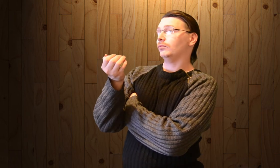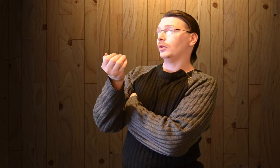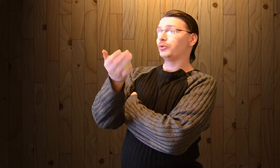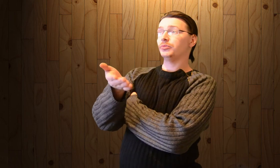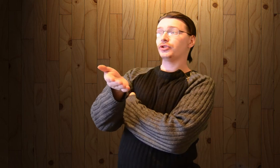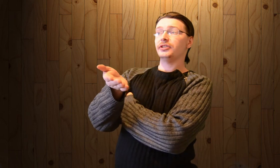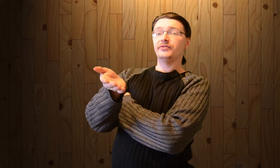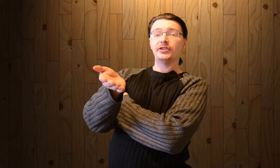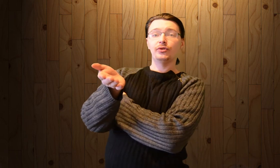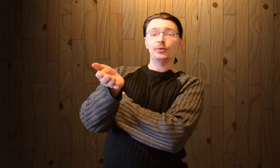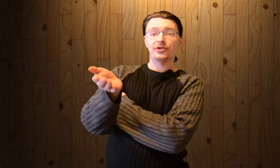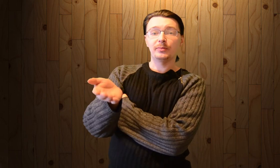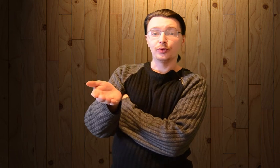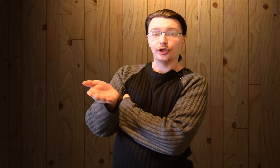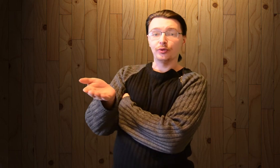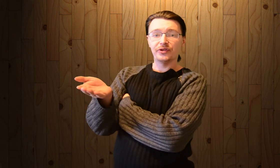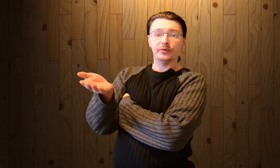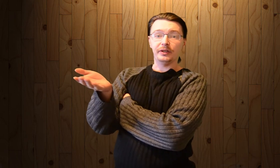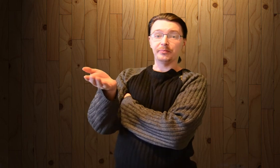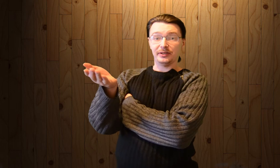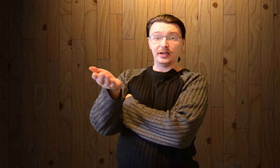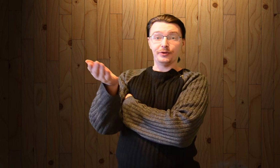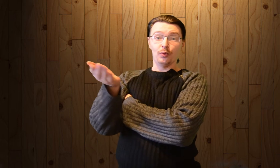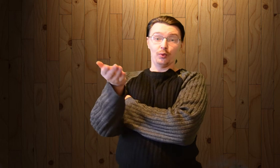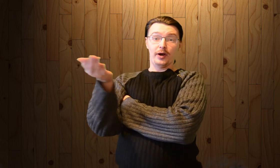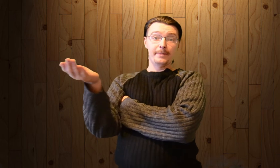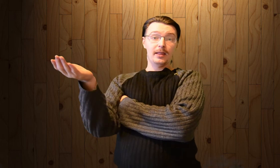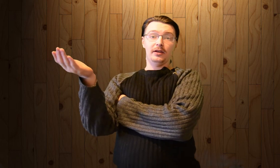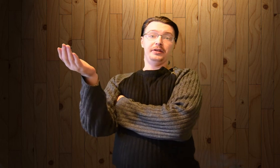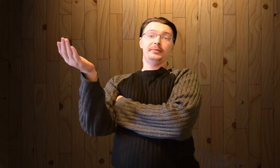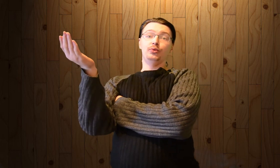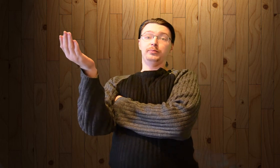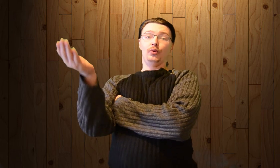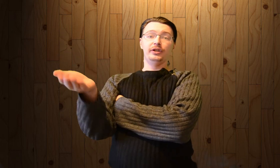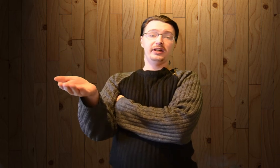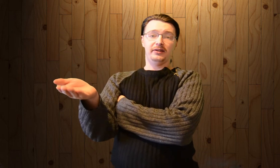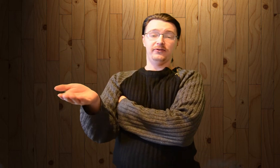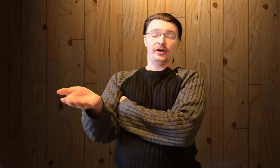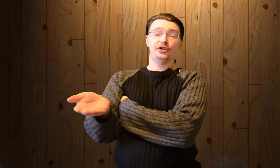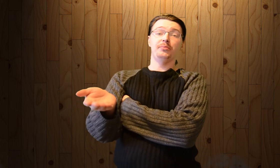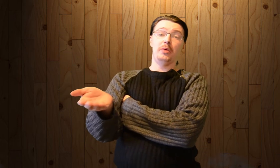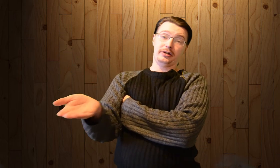Допустим, даже если взять того же самого Жириновского и поставить его руля, это будет полный фашмак.